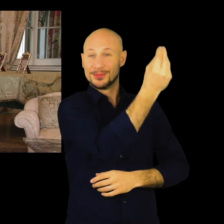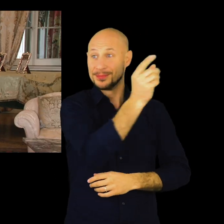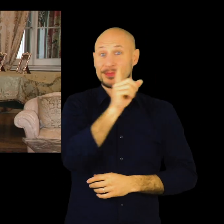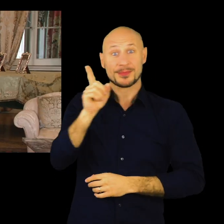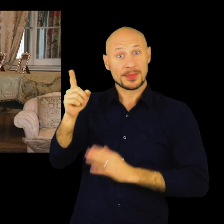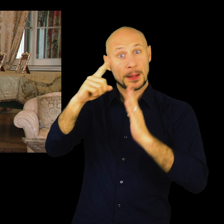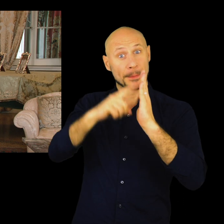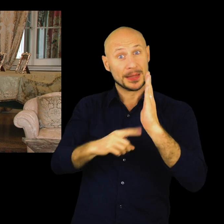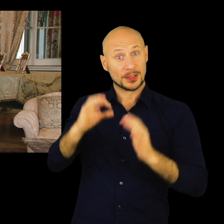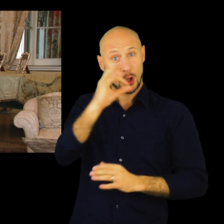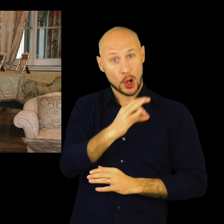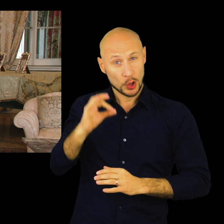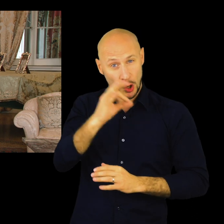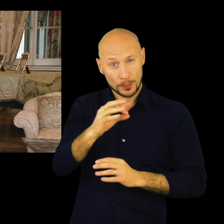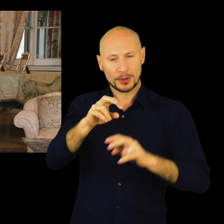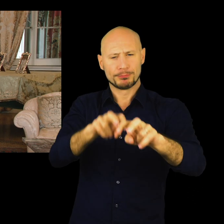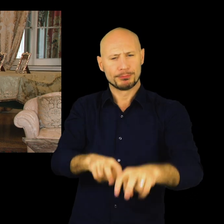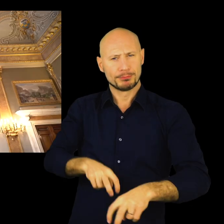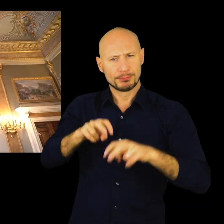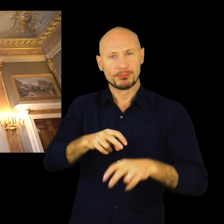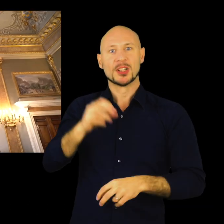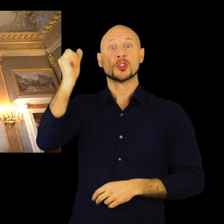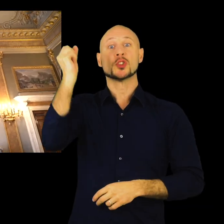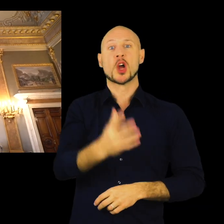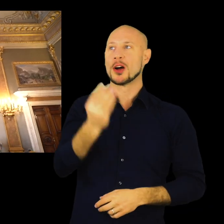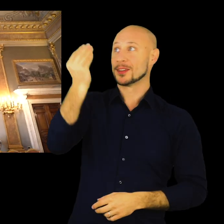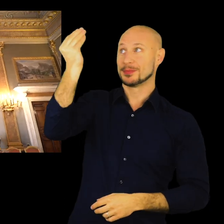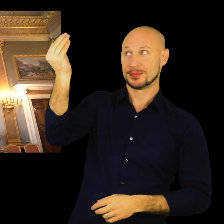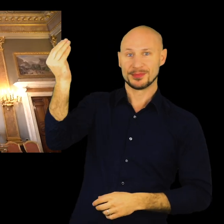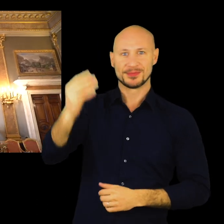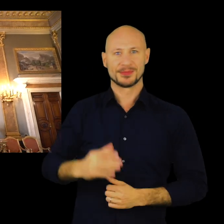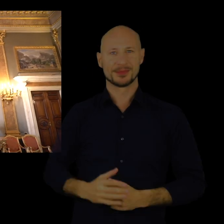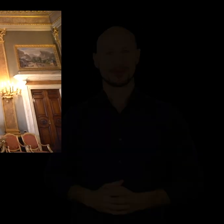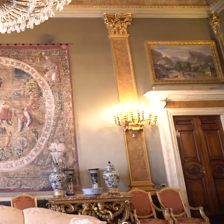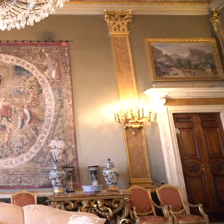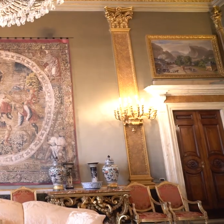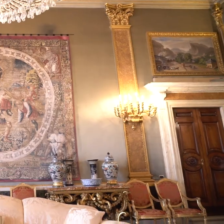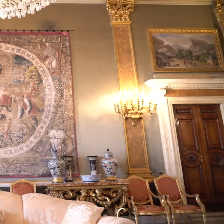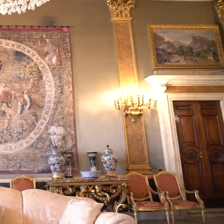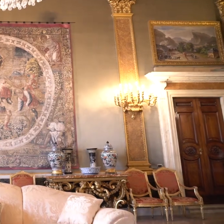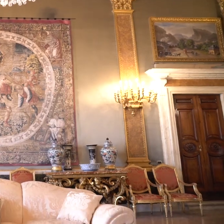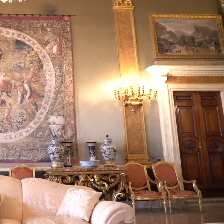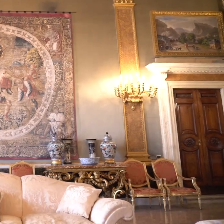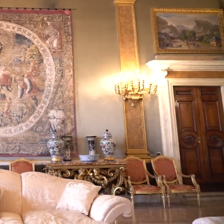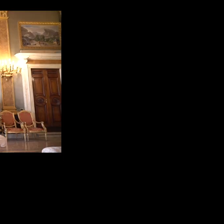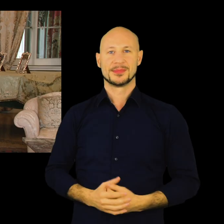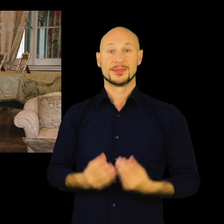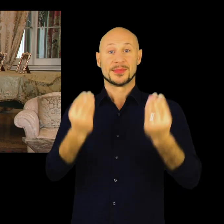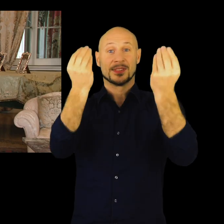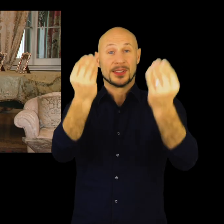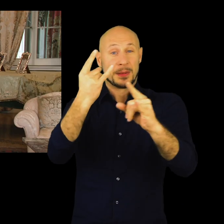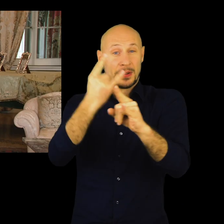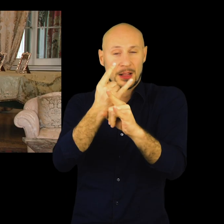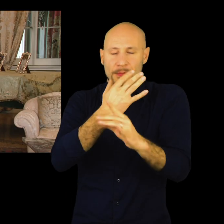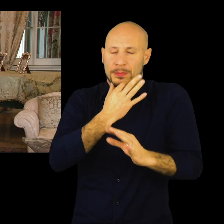da questo lato invece Giove, il lavoro nei campi e quindi la rappresentazione di Ottobre. Bellissime poi